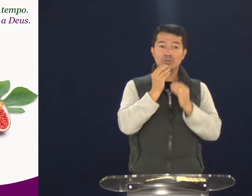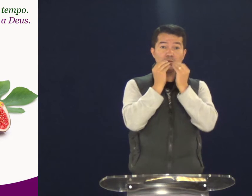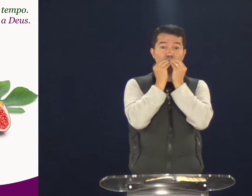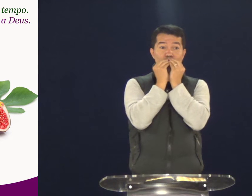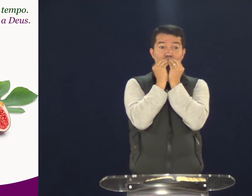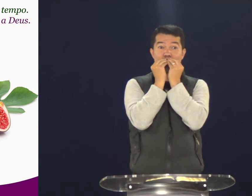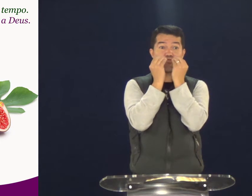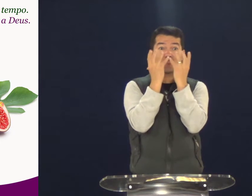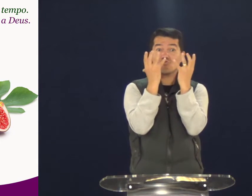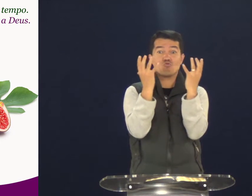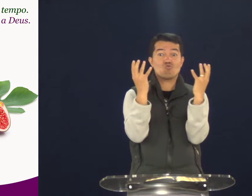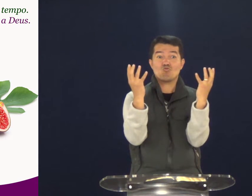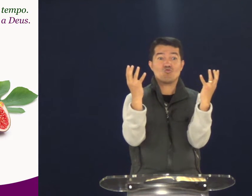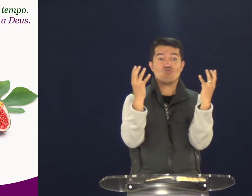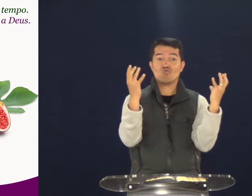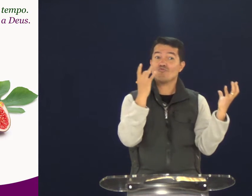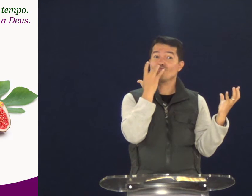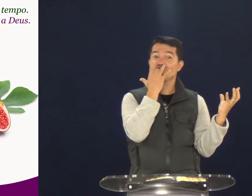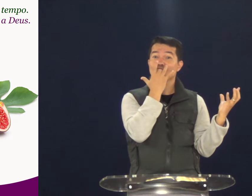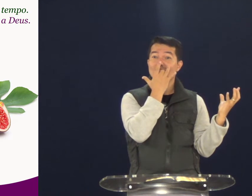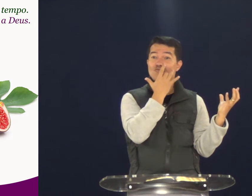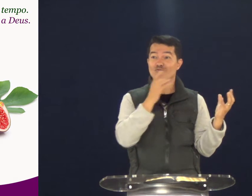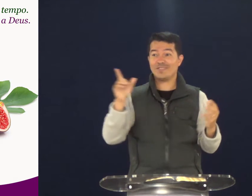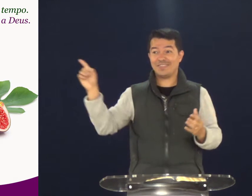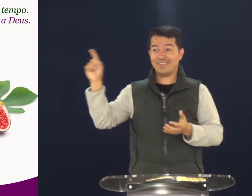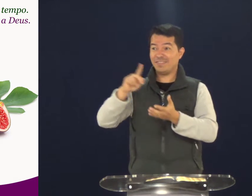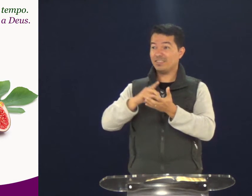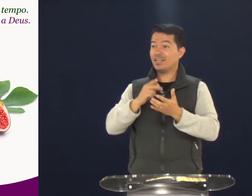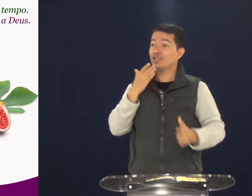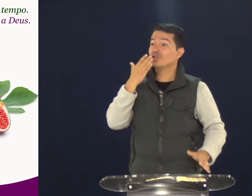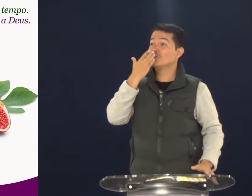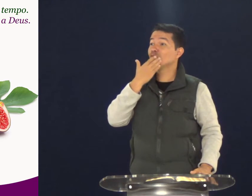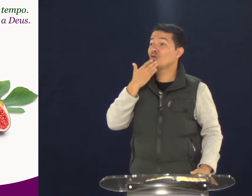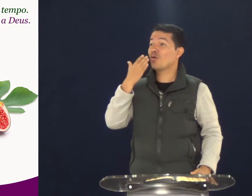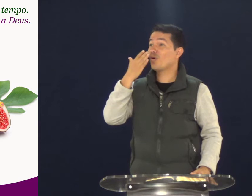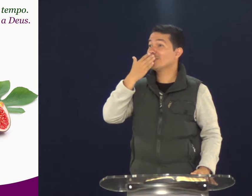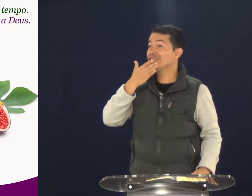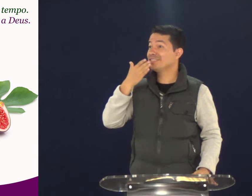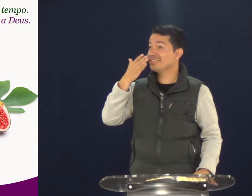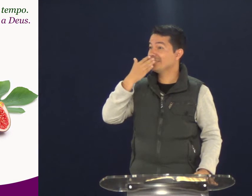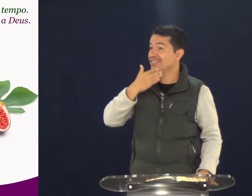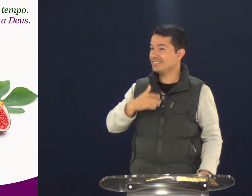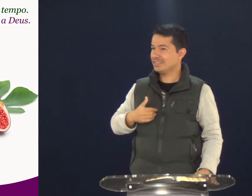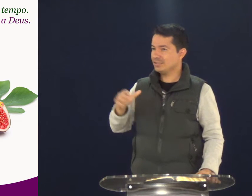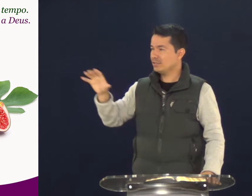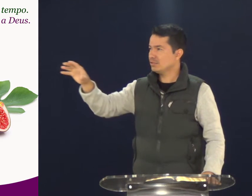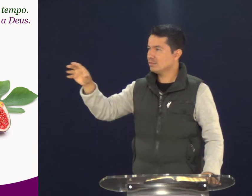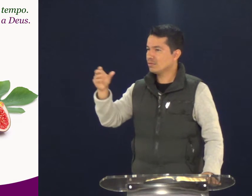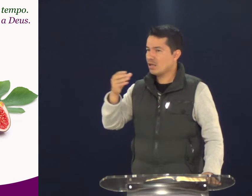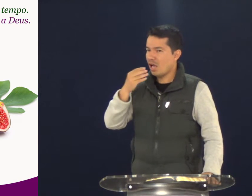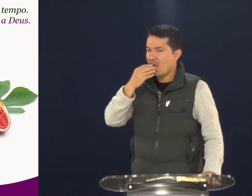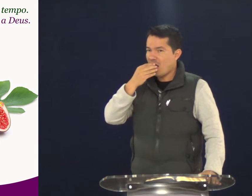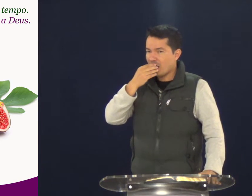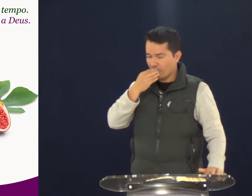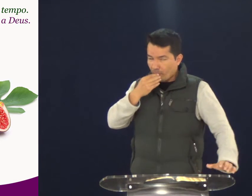Então, o figo, ele é muito bom. Ele é o doce do figo.